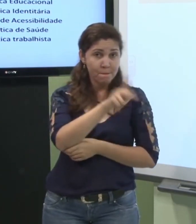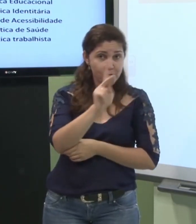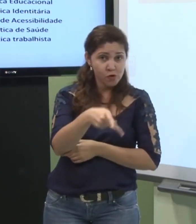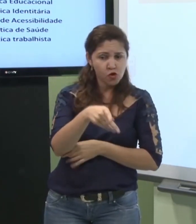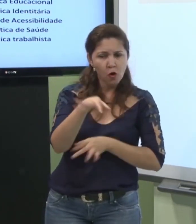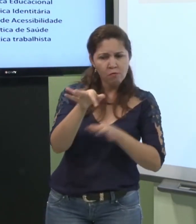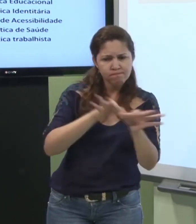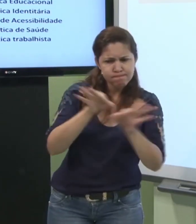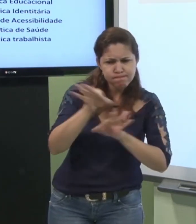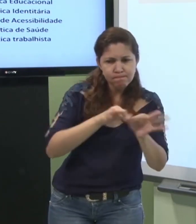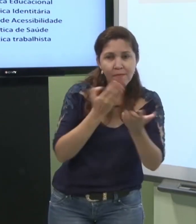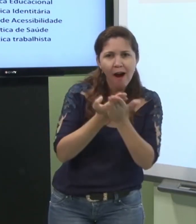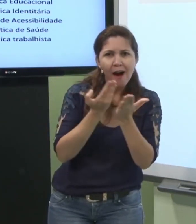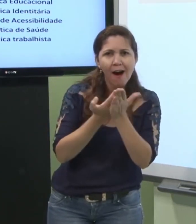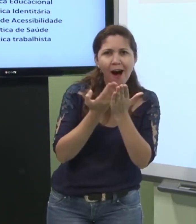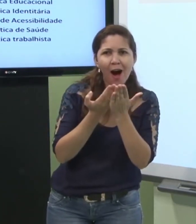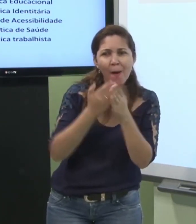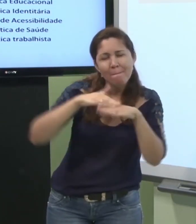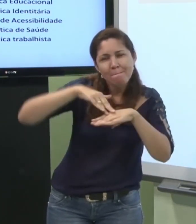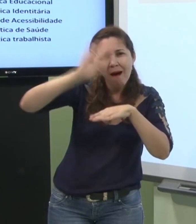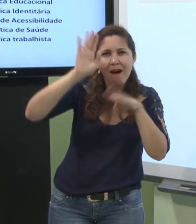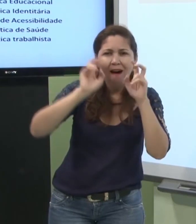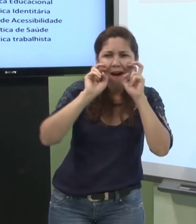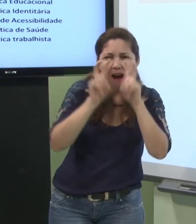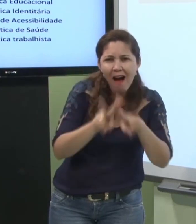se o professor ele faz o seu plano de aula